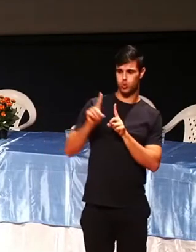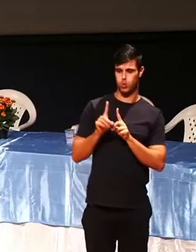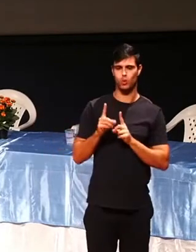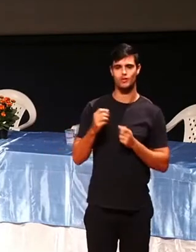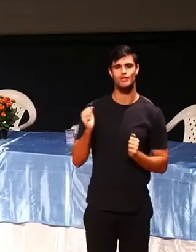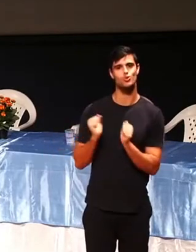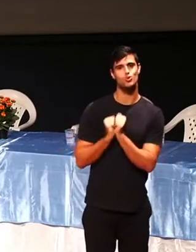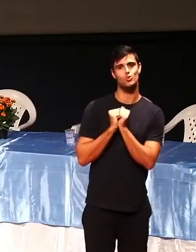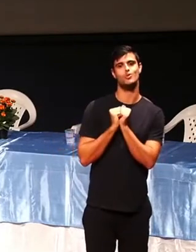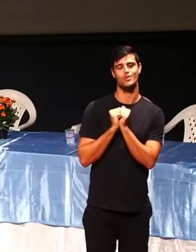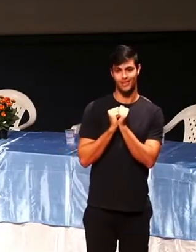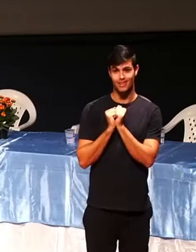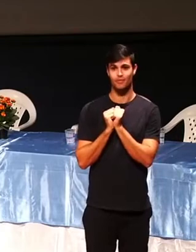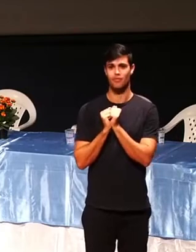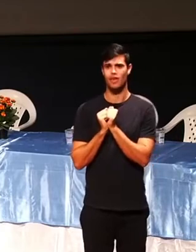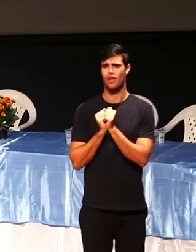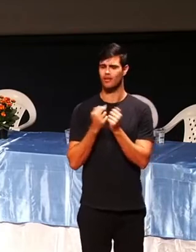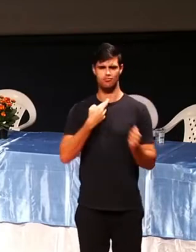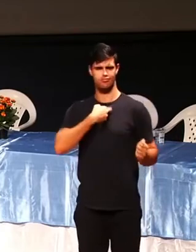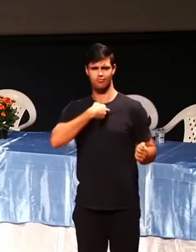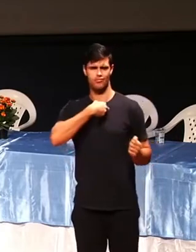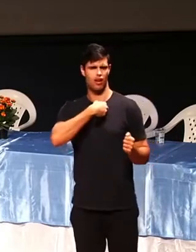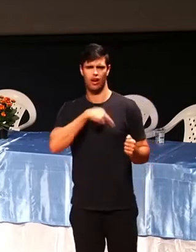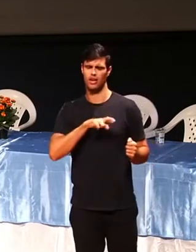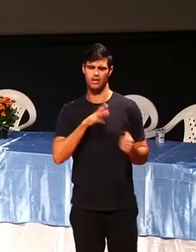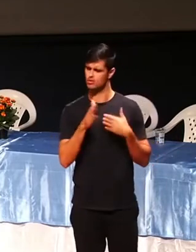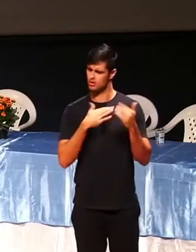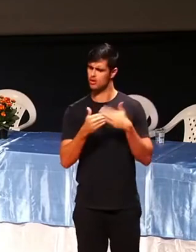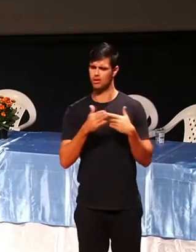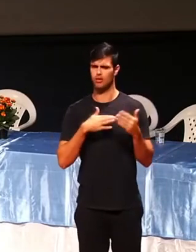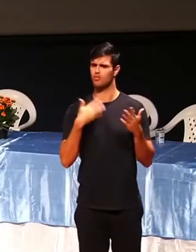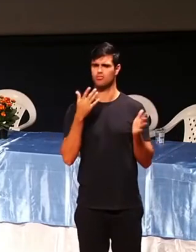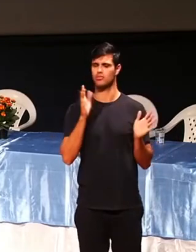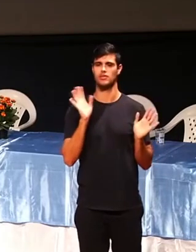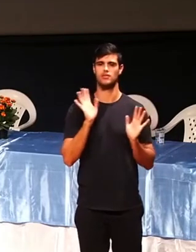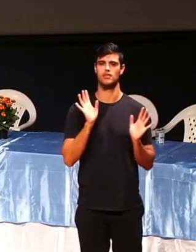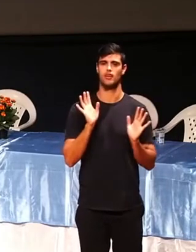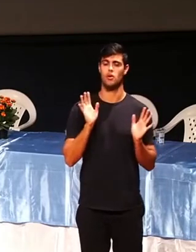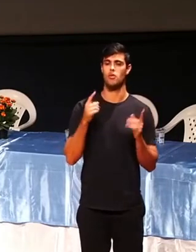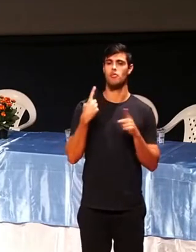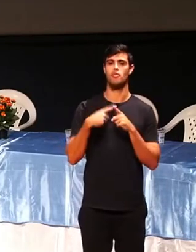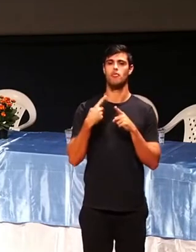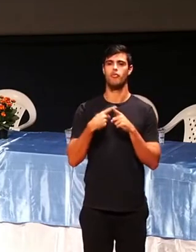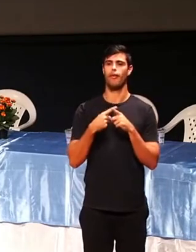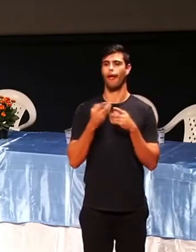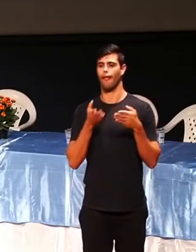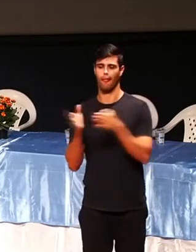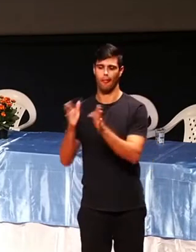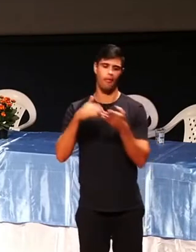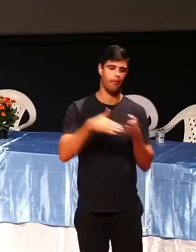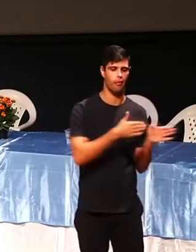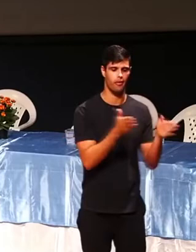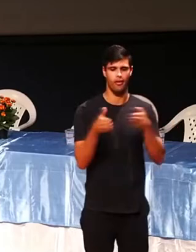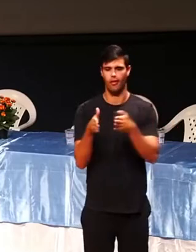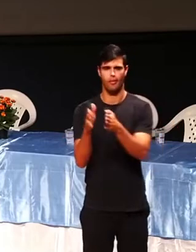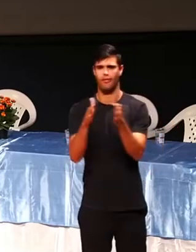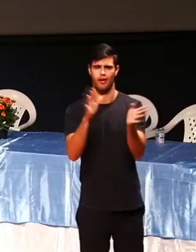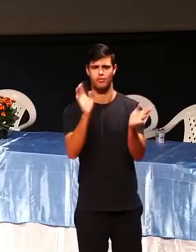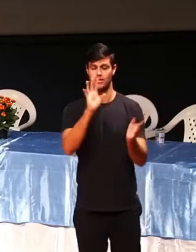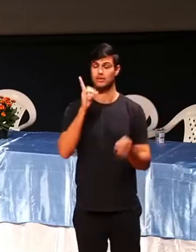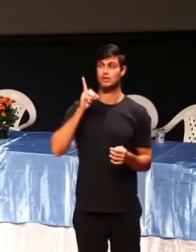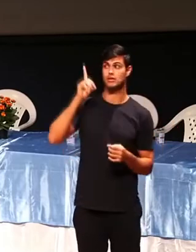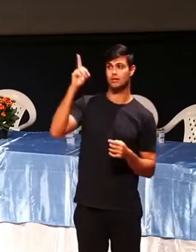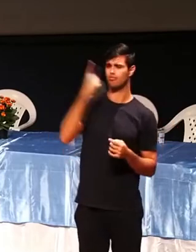para chegar no mesmo Deus. Ai, mas a minha não pode cortar cabelo, a minha não pode tomar café, é melhor que a tua. Ai, tua, vão lá na minha. Não,